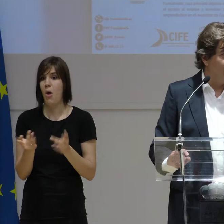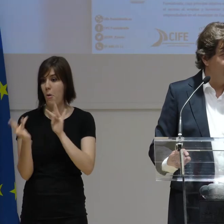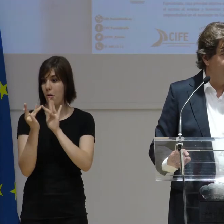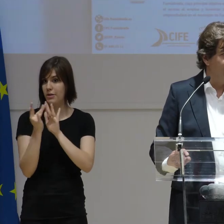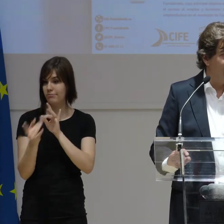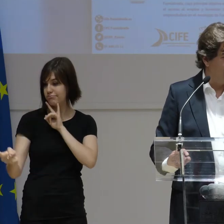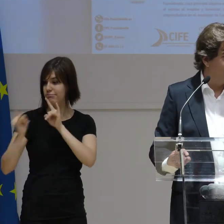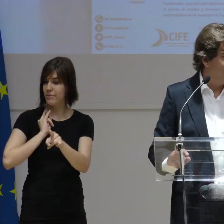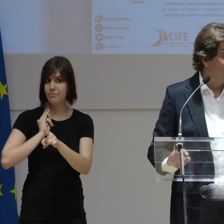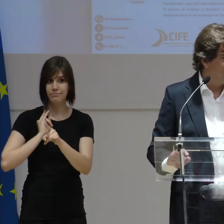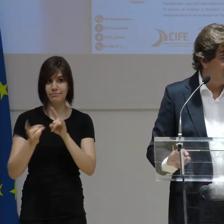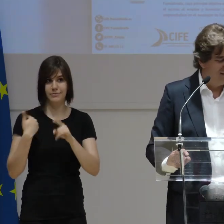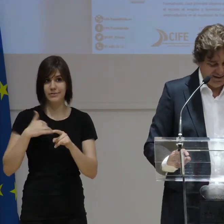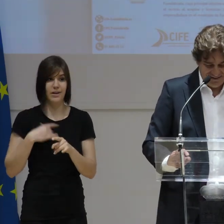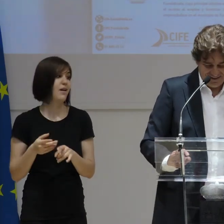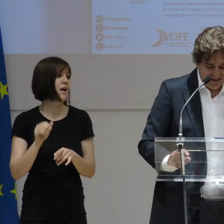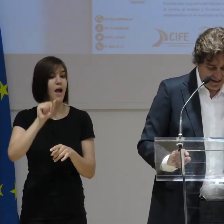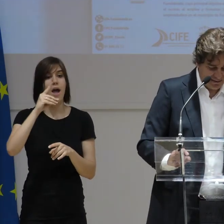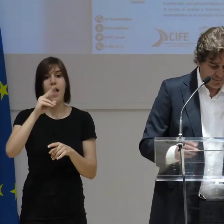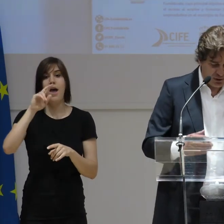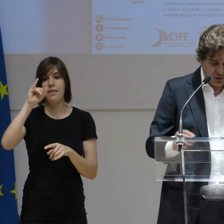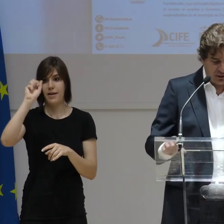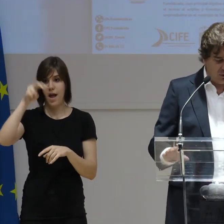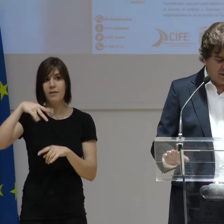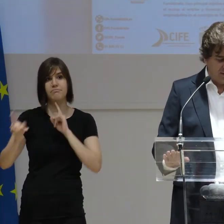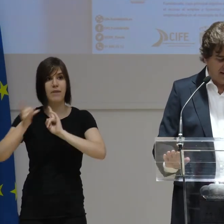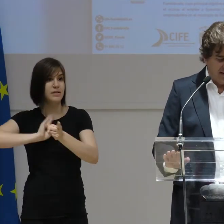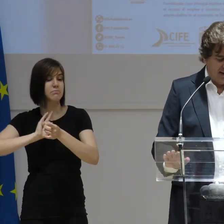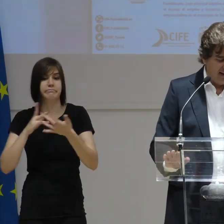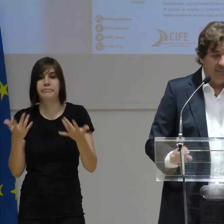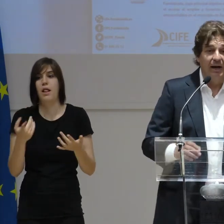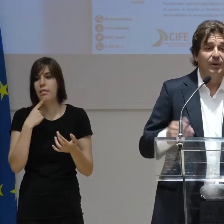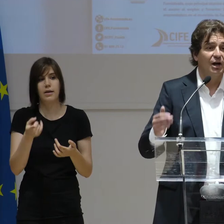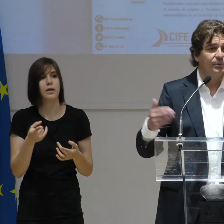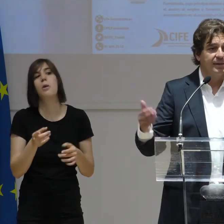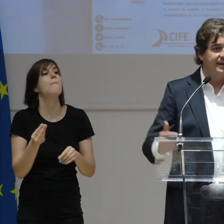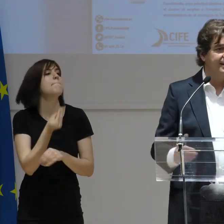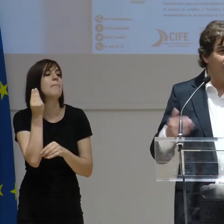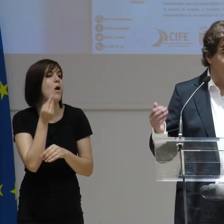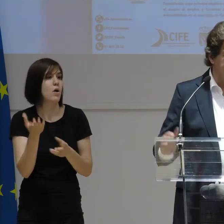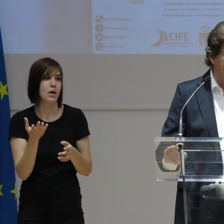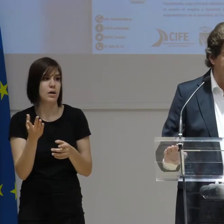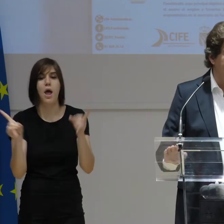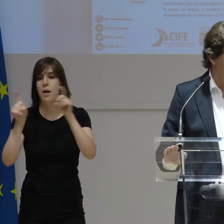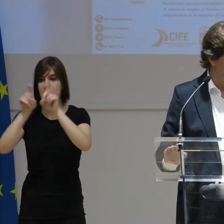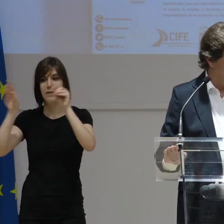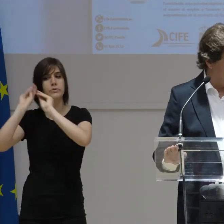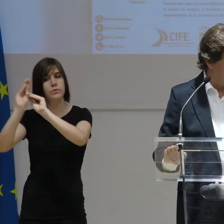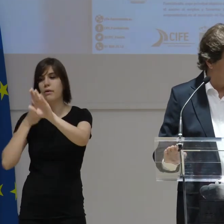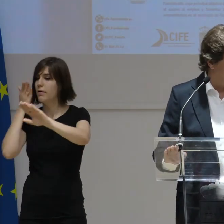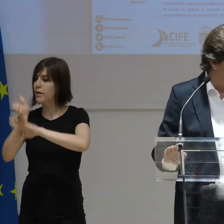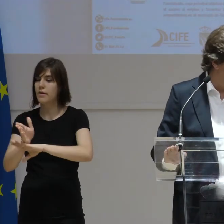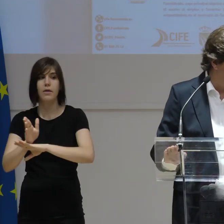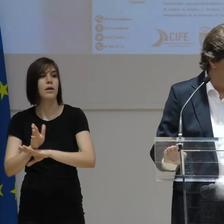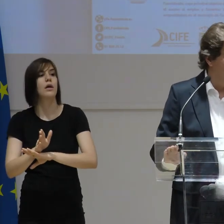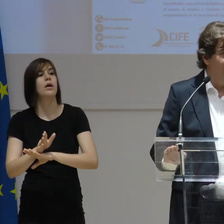contacto conmigo, Adrián, estoy hablando de Adrián, se puso en contacto conmigo y le dije, mira, lo mejor que podemos hacer es ir a tu empresa, ir a